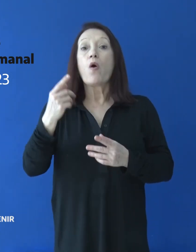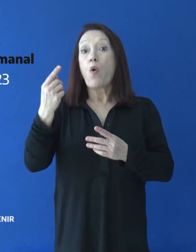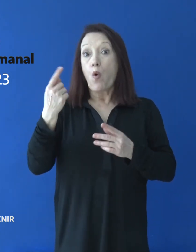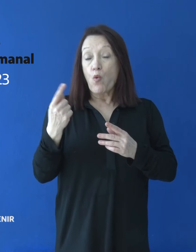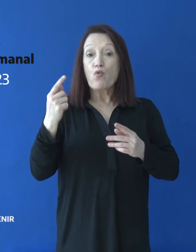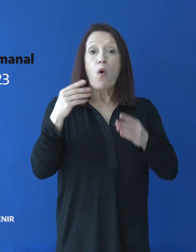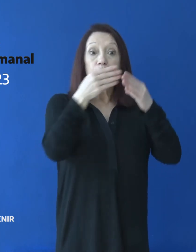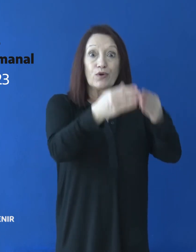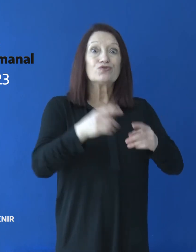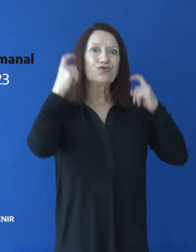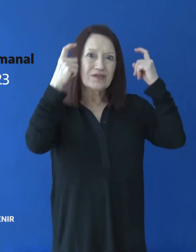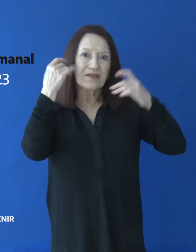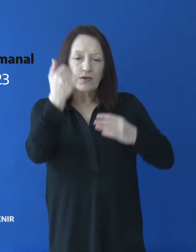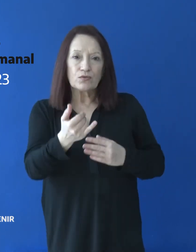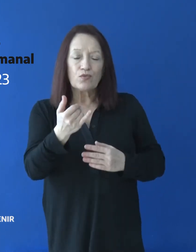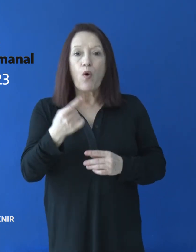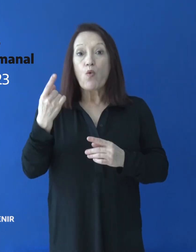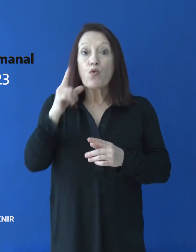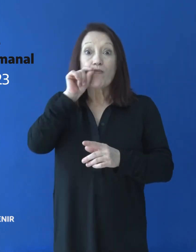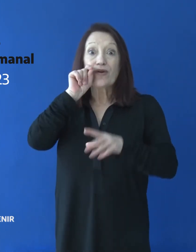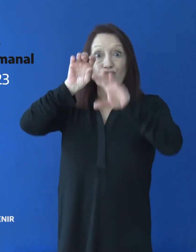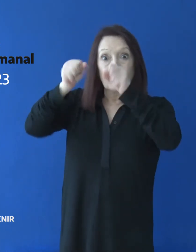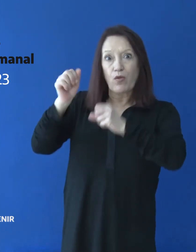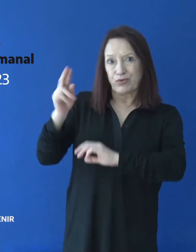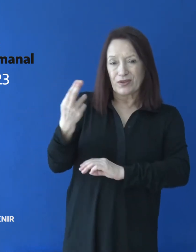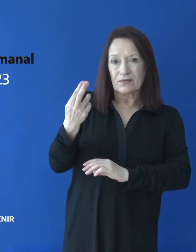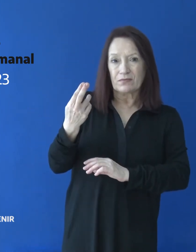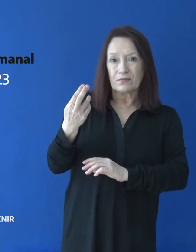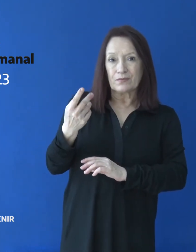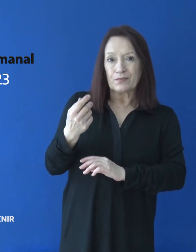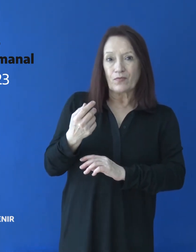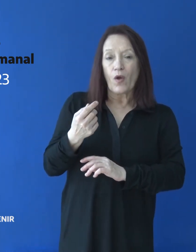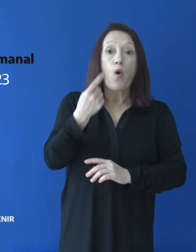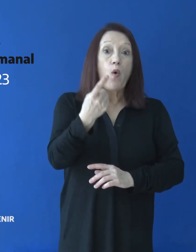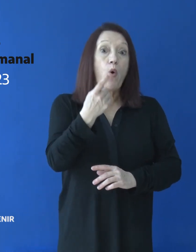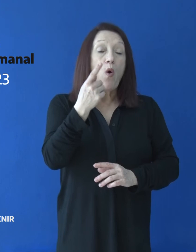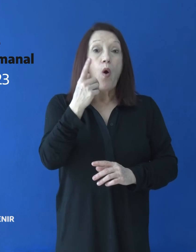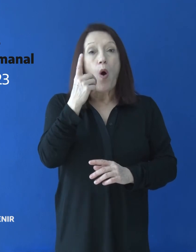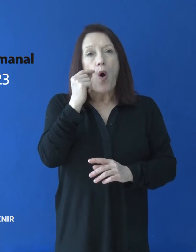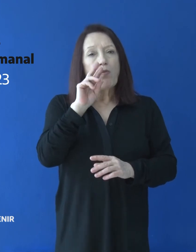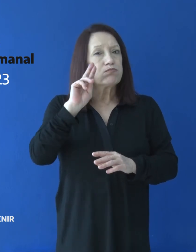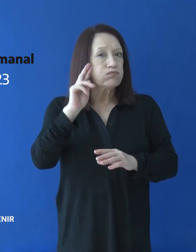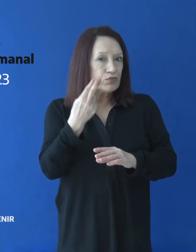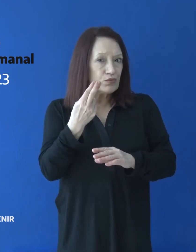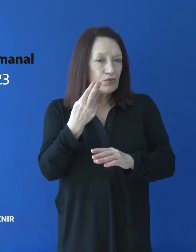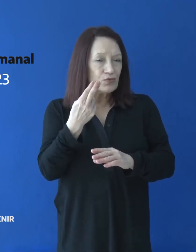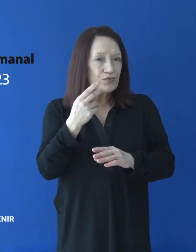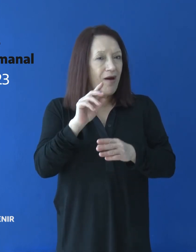Puerto Deseado, 1 Pico Truncado, un fallecimiento causa externa a COVID